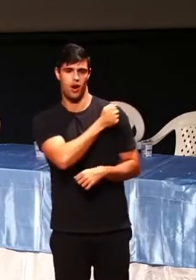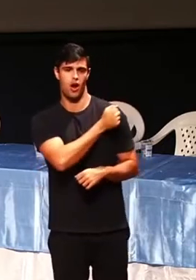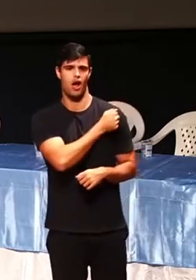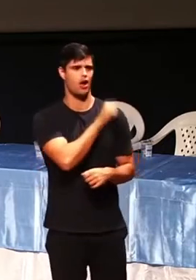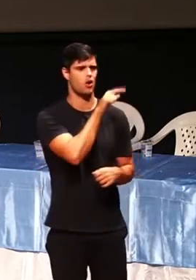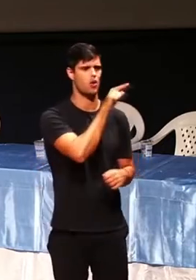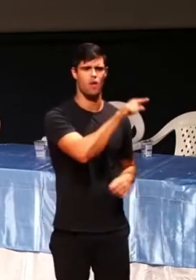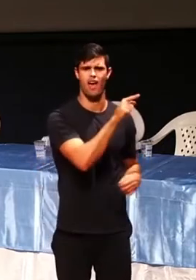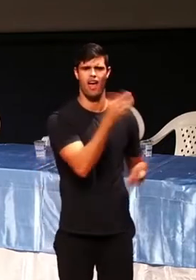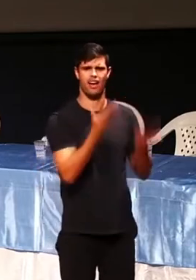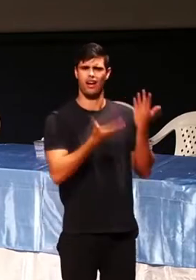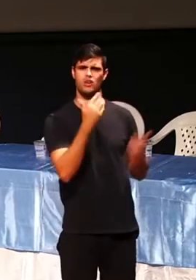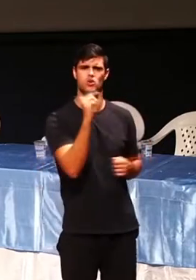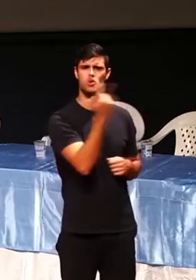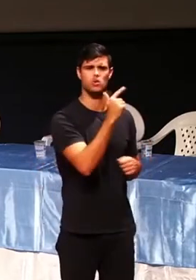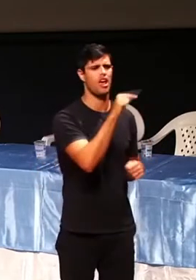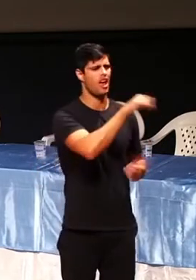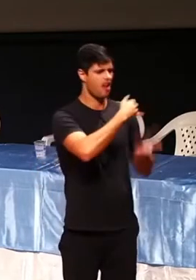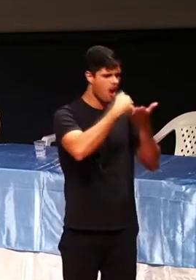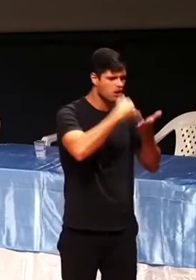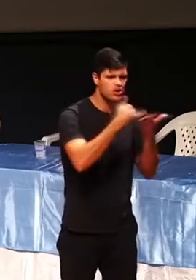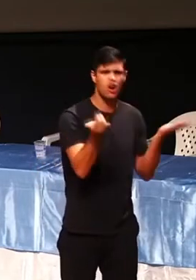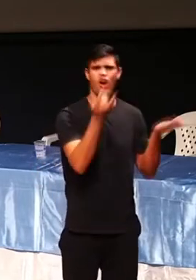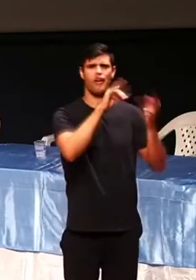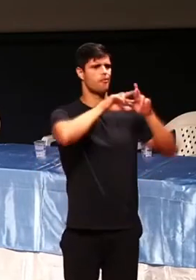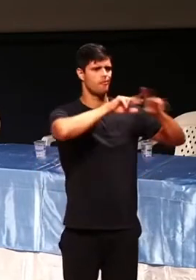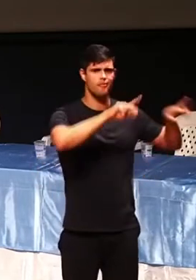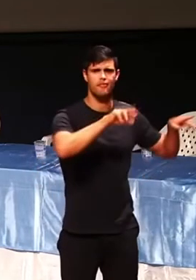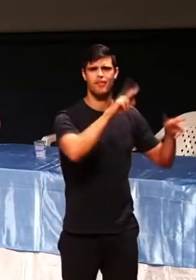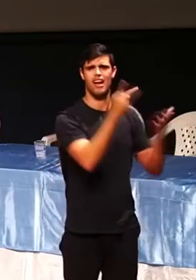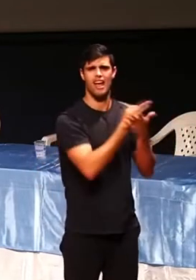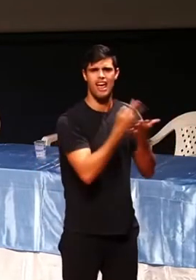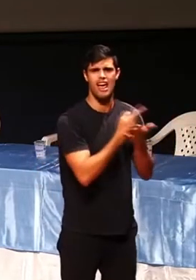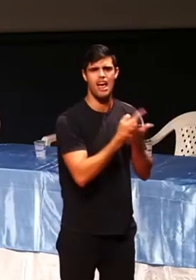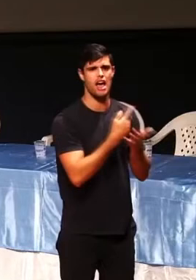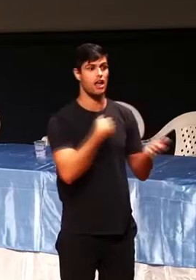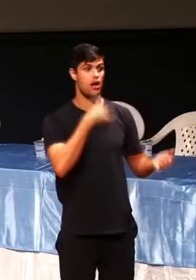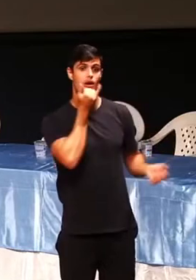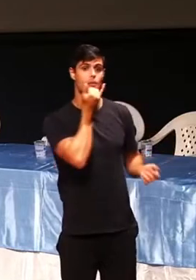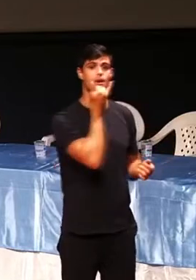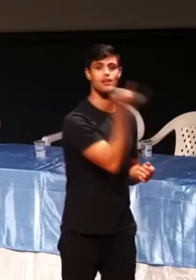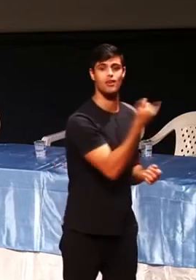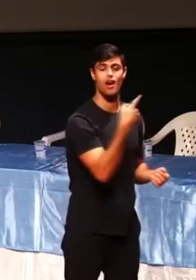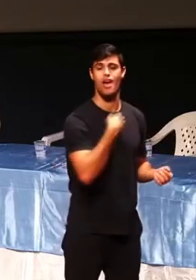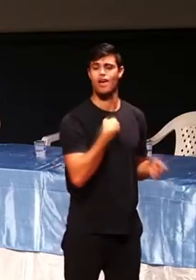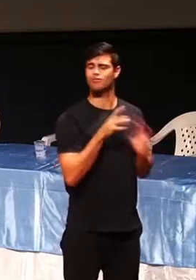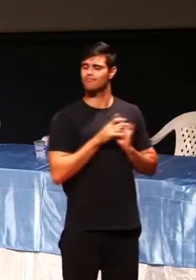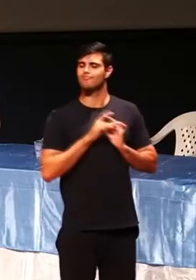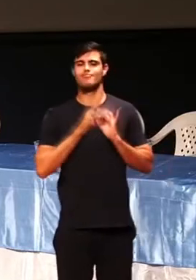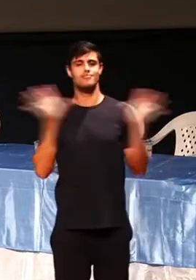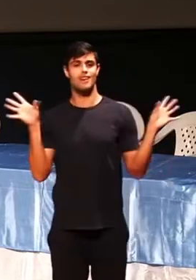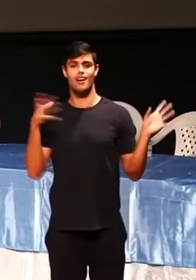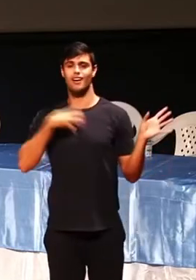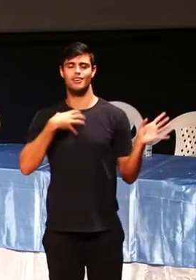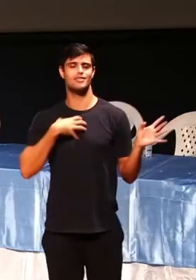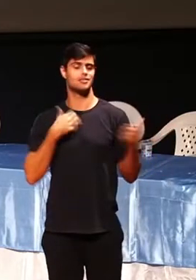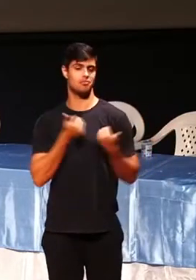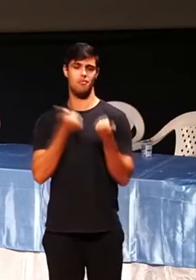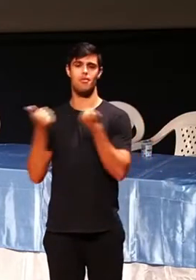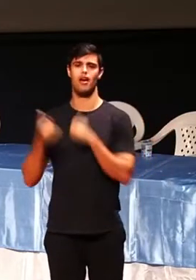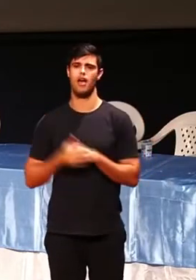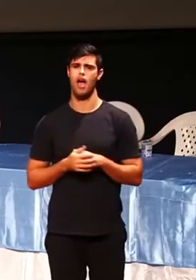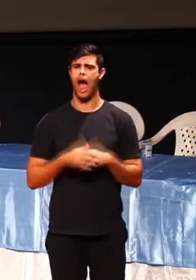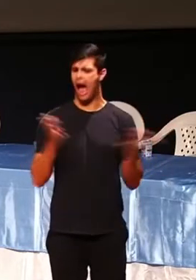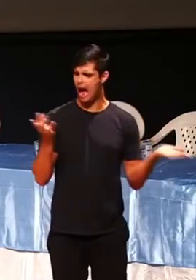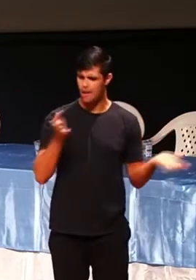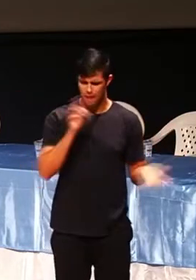desequilibrada, que usa droga, eu estou me libertando. Ah, mas não, mas ela, você não sabe o ela